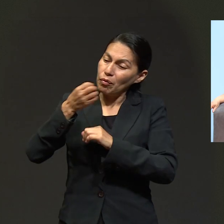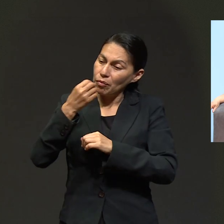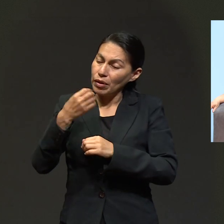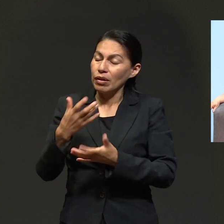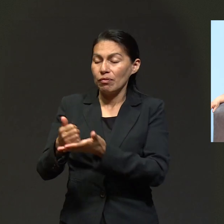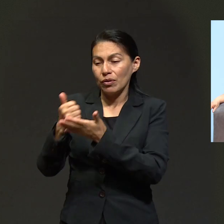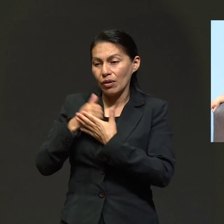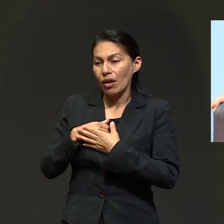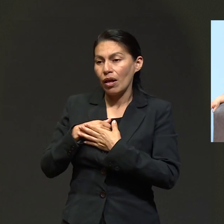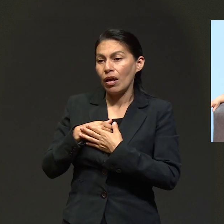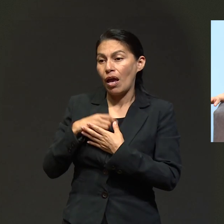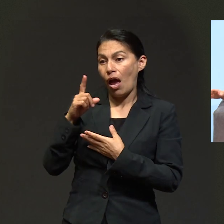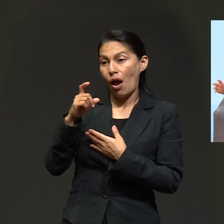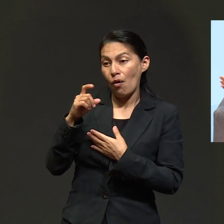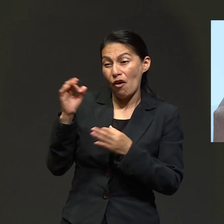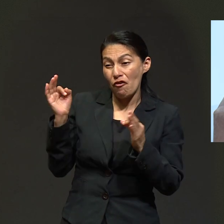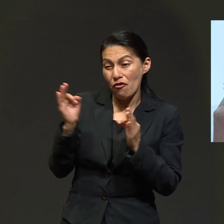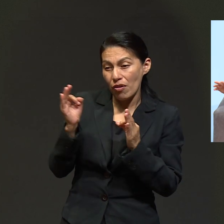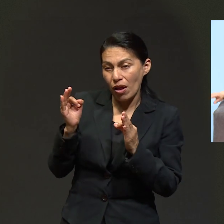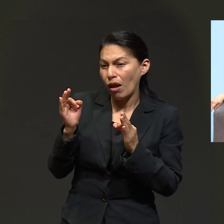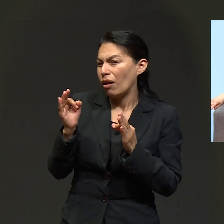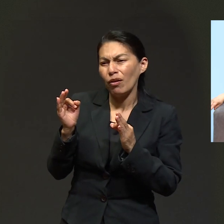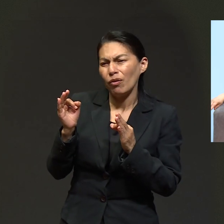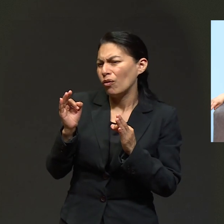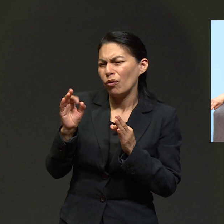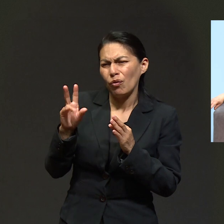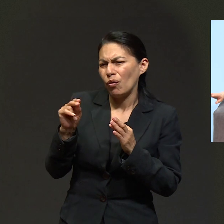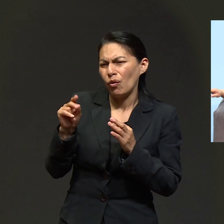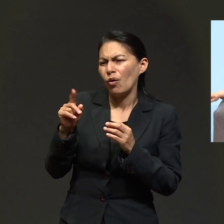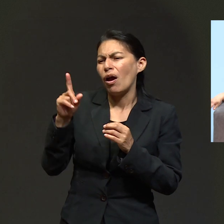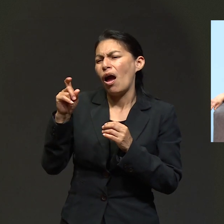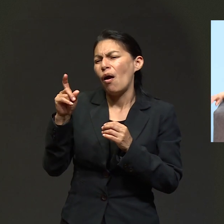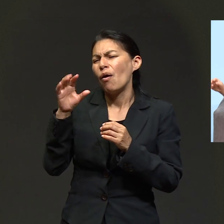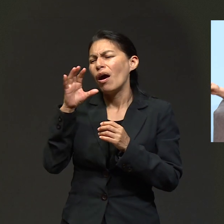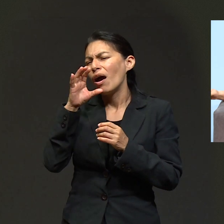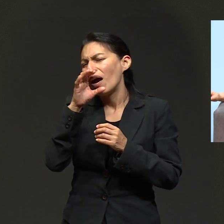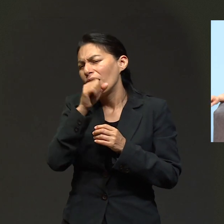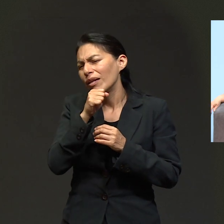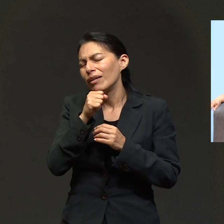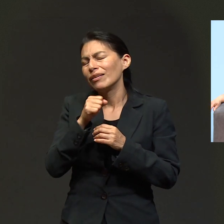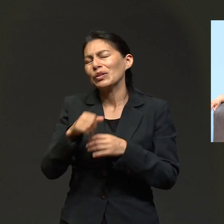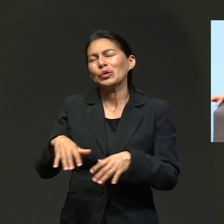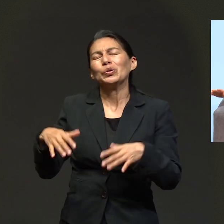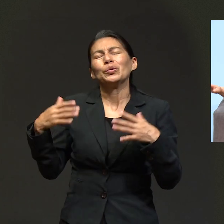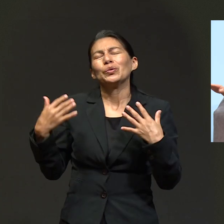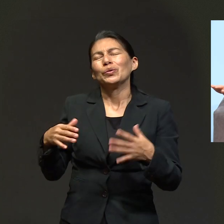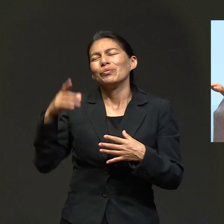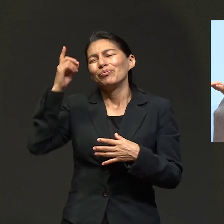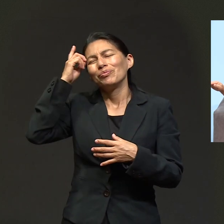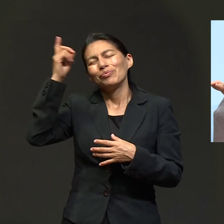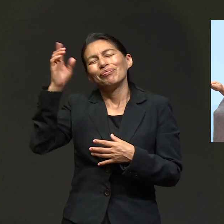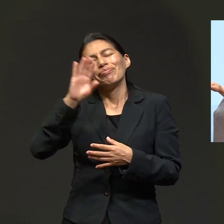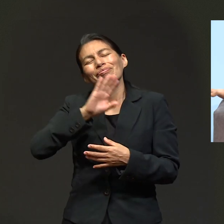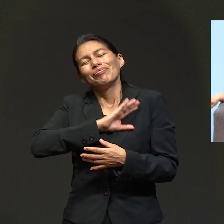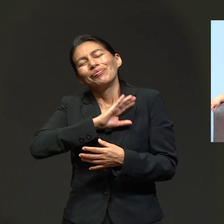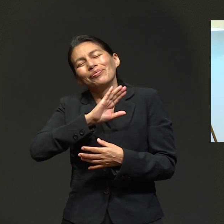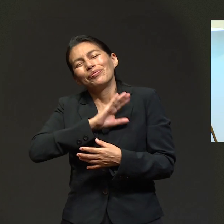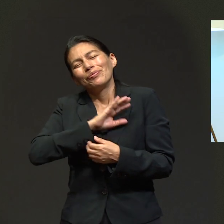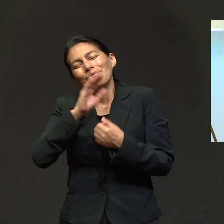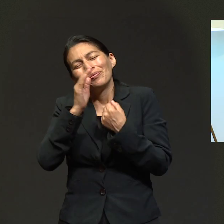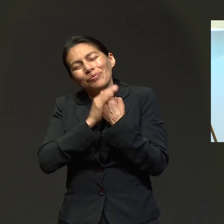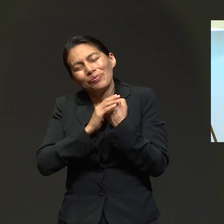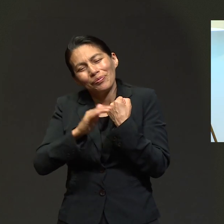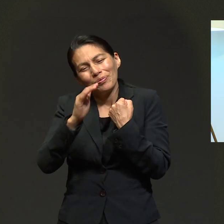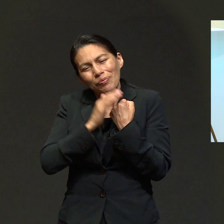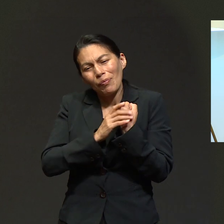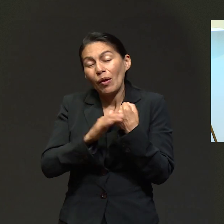alimentos. Y luego me llevaban agua fría y yo le decía, no, yo quiero agua al tiempo. Y me traían agua natural. Consentida